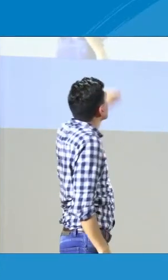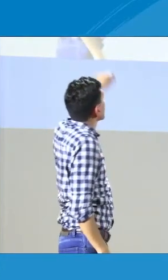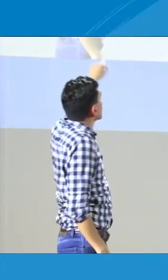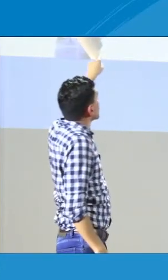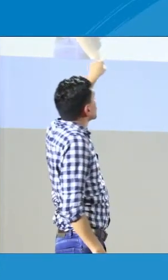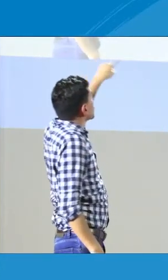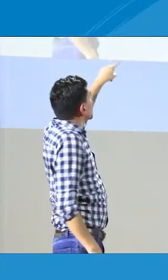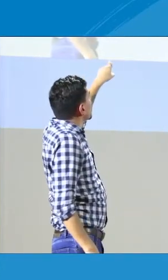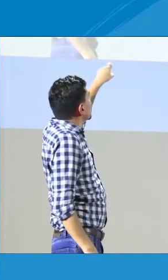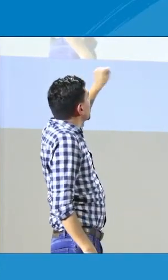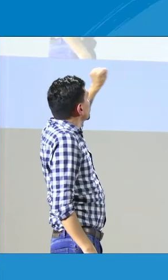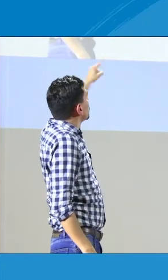Y que vamos a presentar aquí.